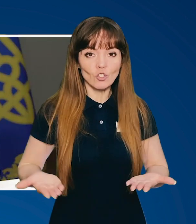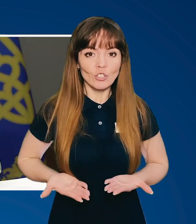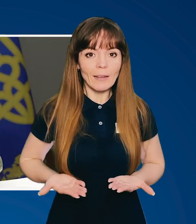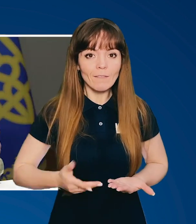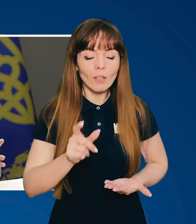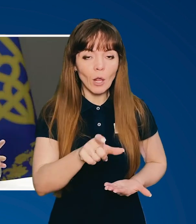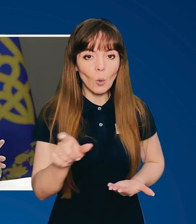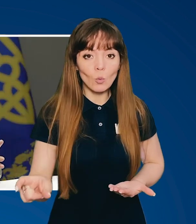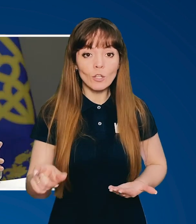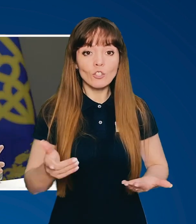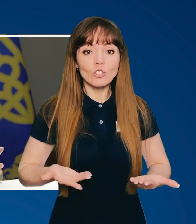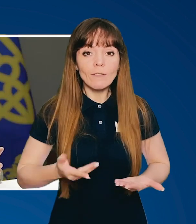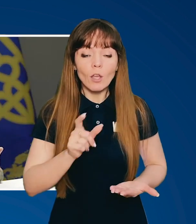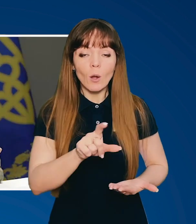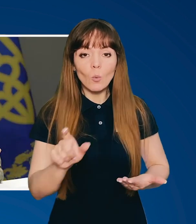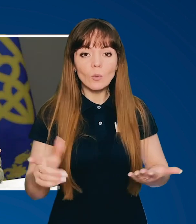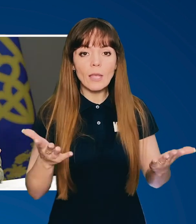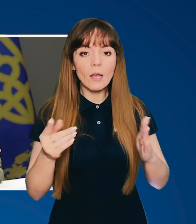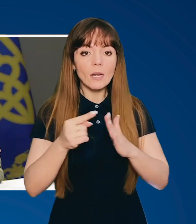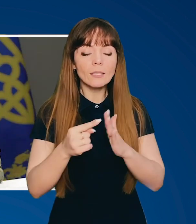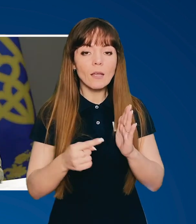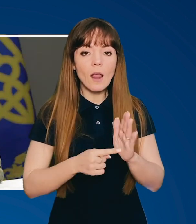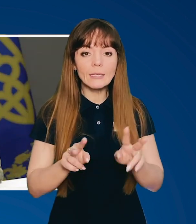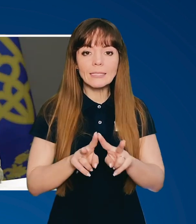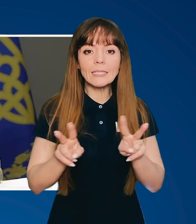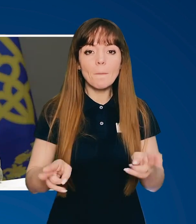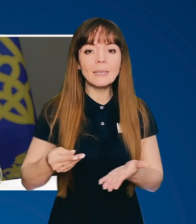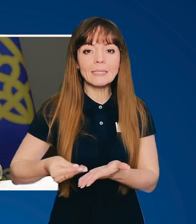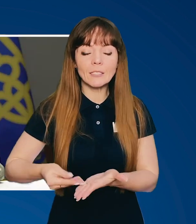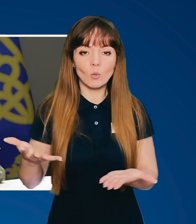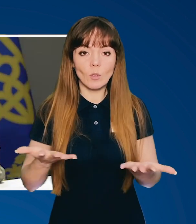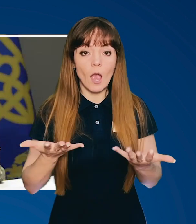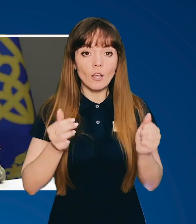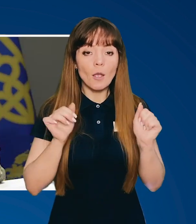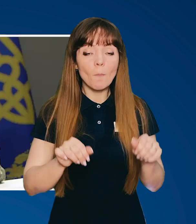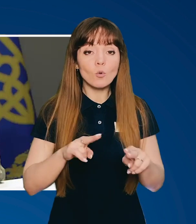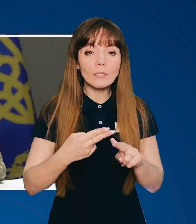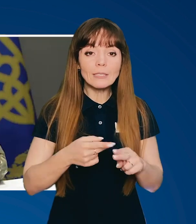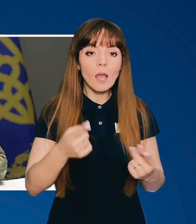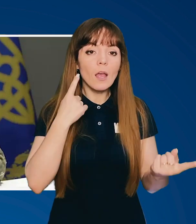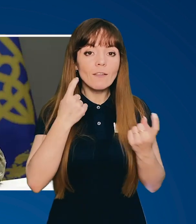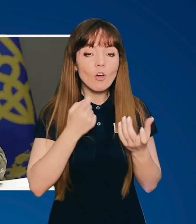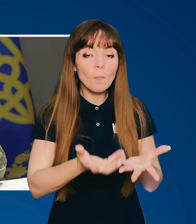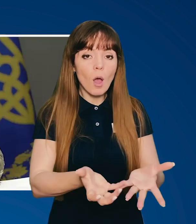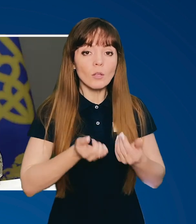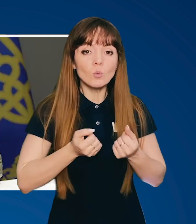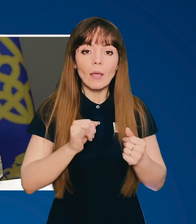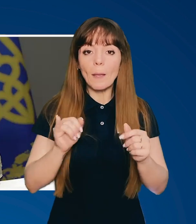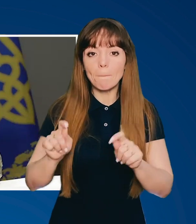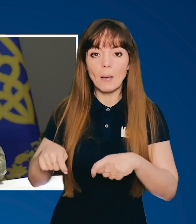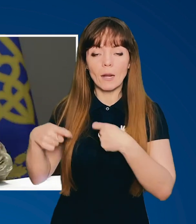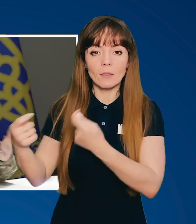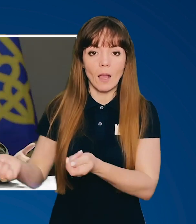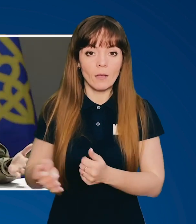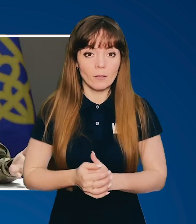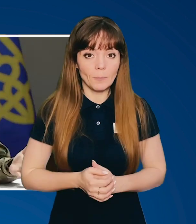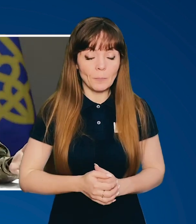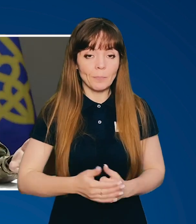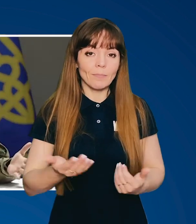це живі люди. Це люди, які розділяють ті самі цінності, які можуть цю інформацію отримати і передати. Так,